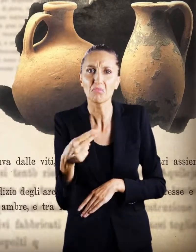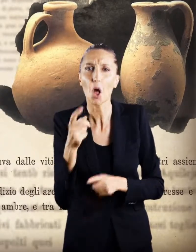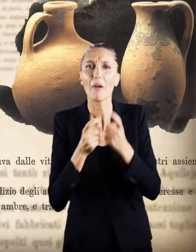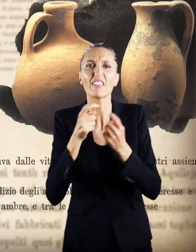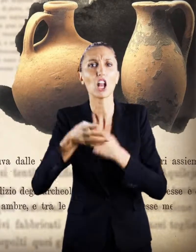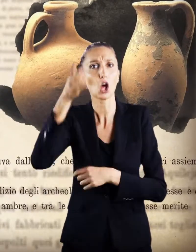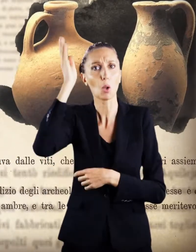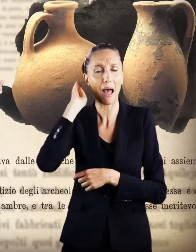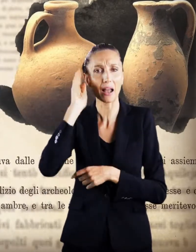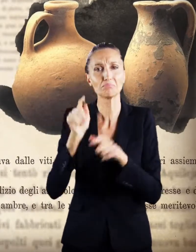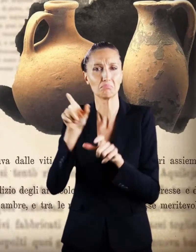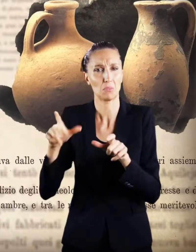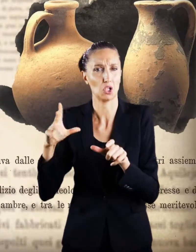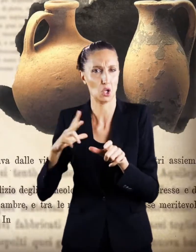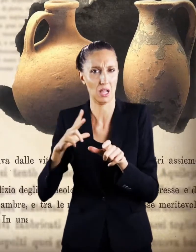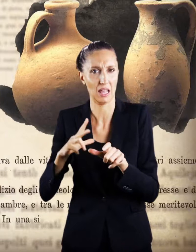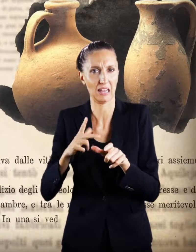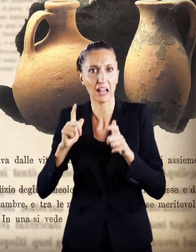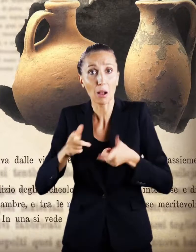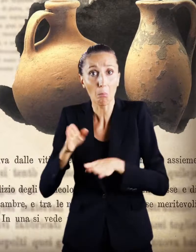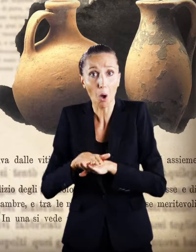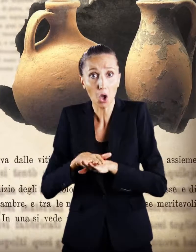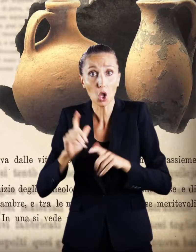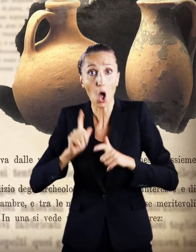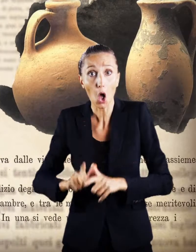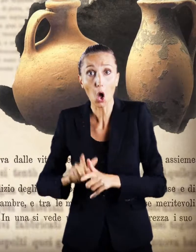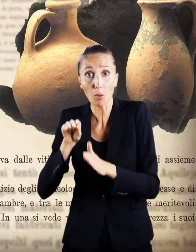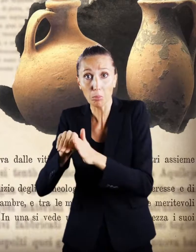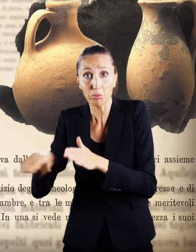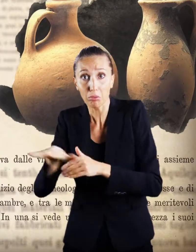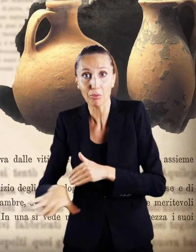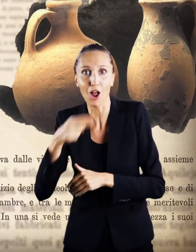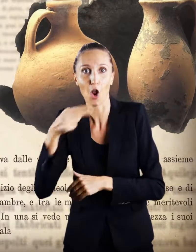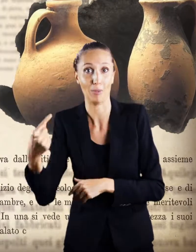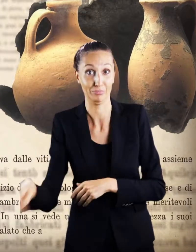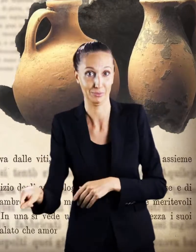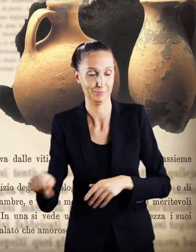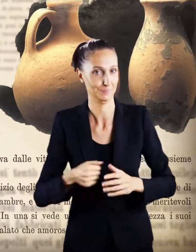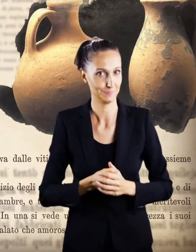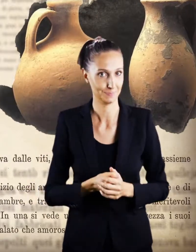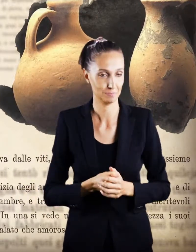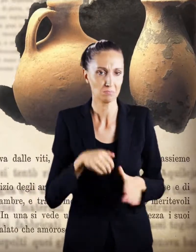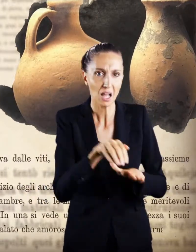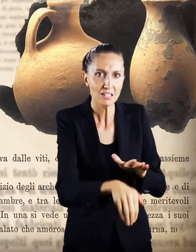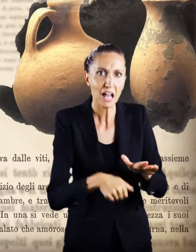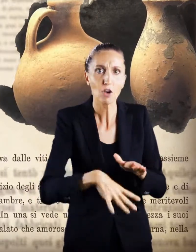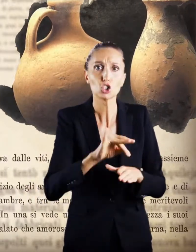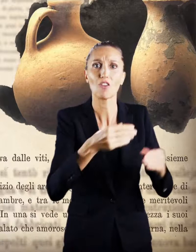dove i ricchi seppellivano i loro avanzi. Cominciai a trovare lapidi sepolcrali,